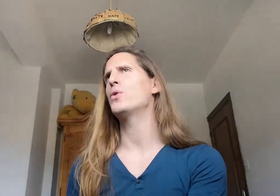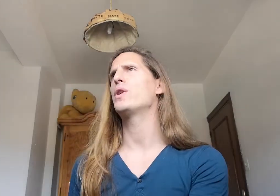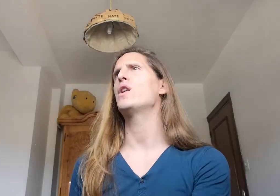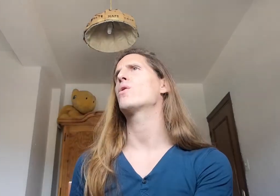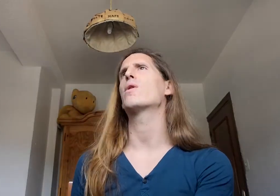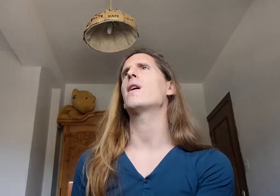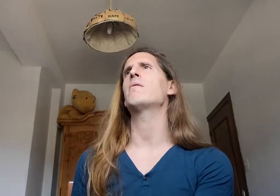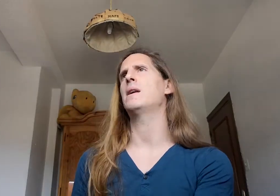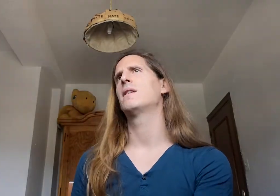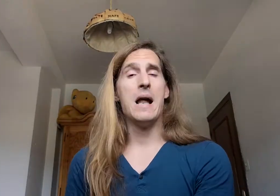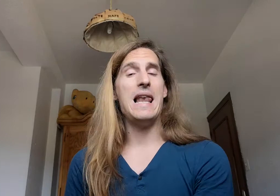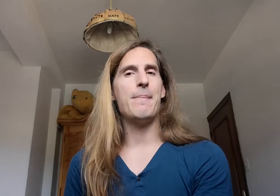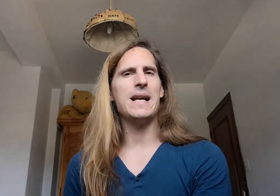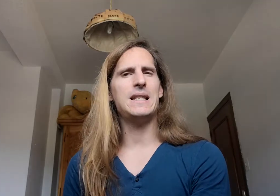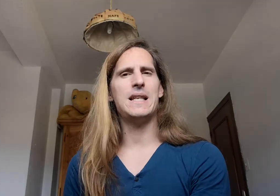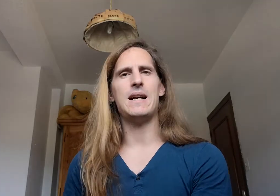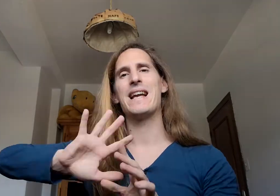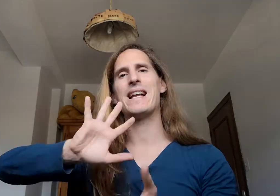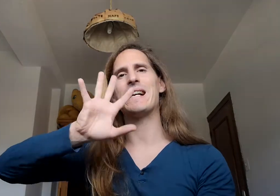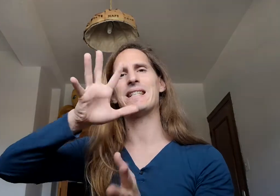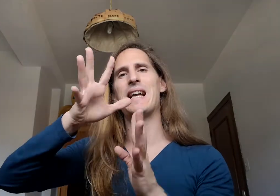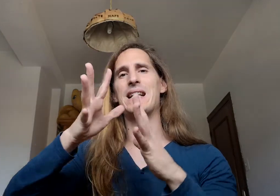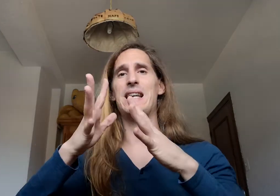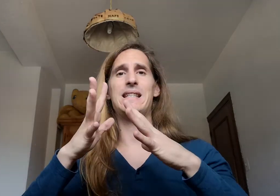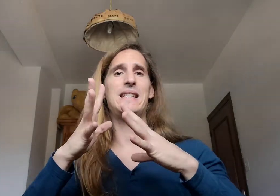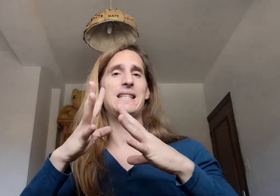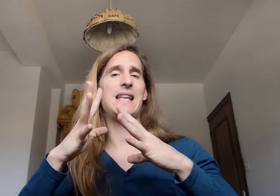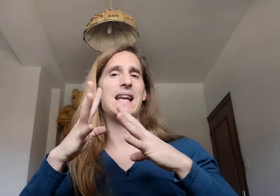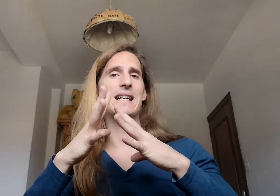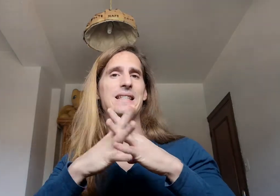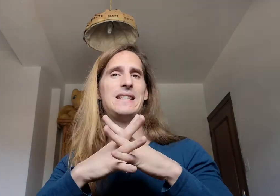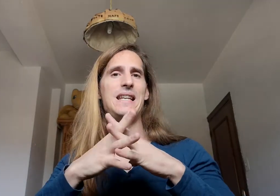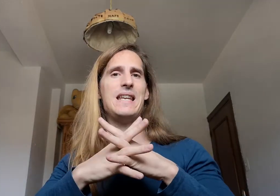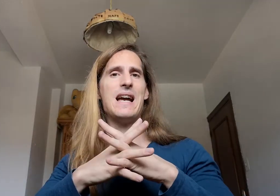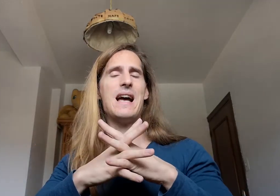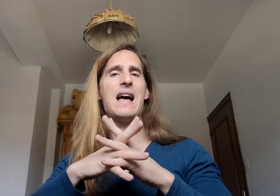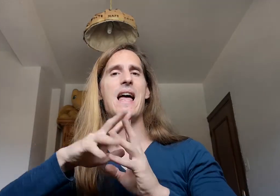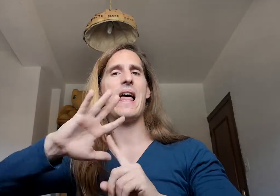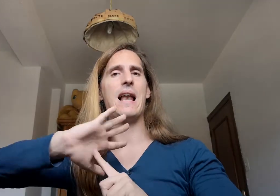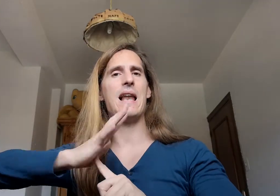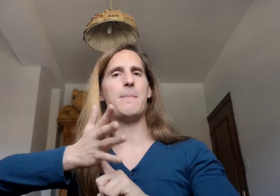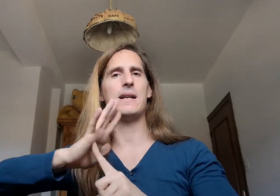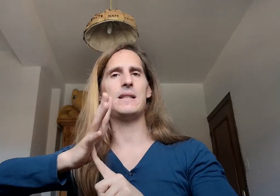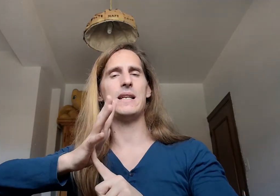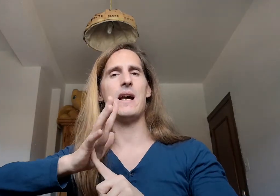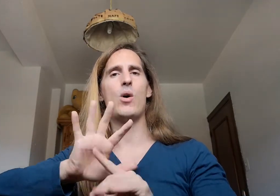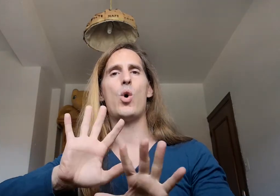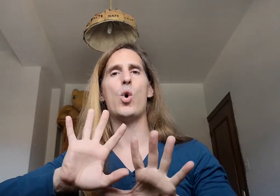no quiero acordarme La mancha Existe Castilla La mancha O